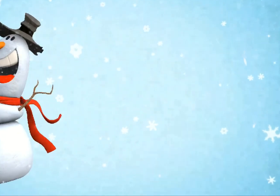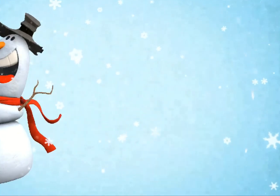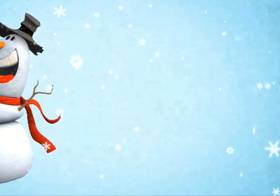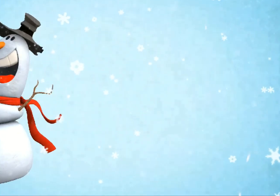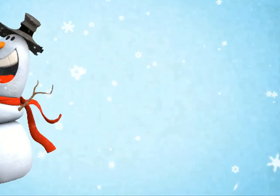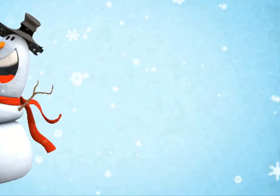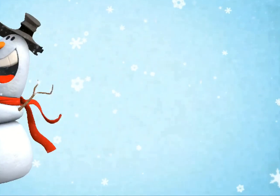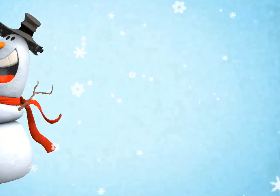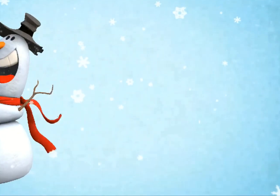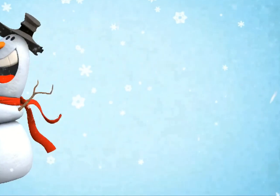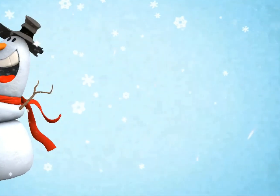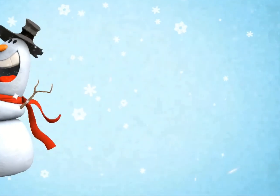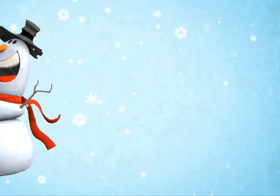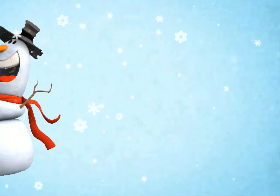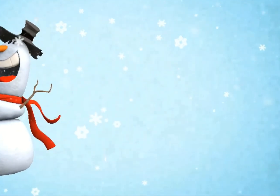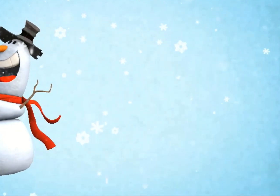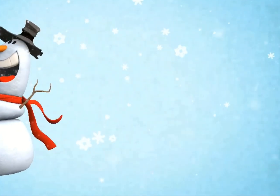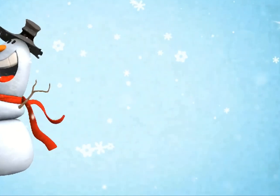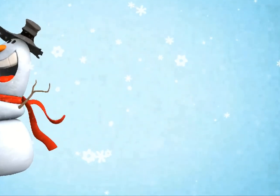Dag. ***